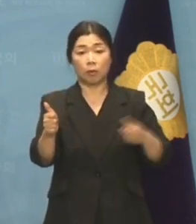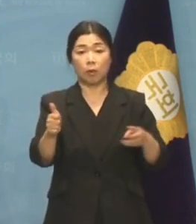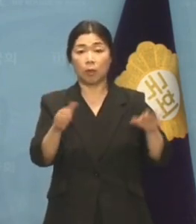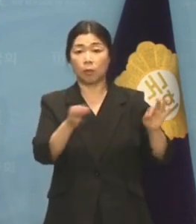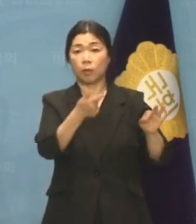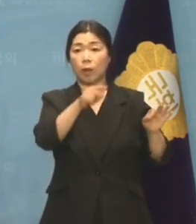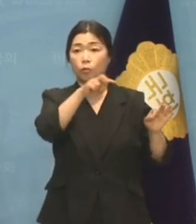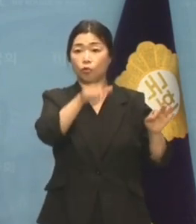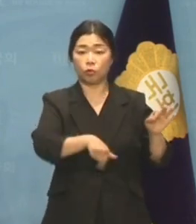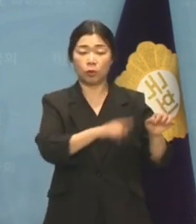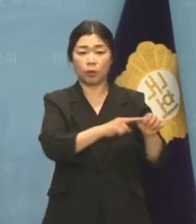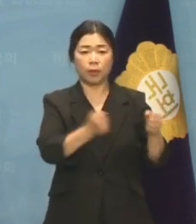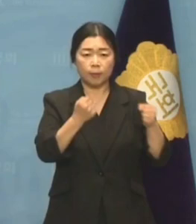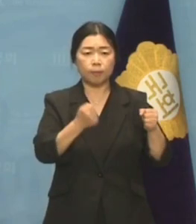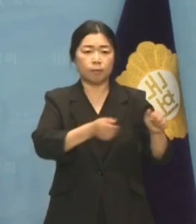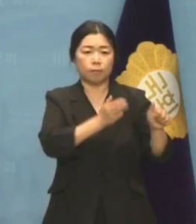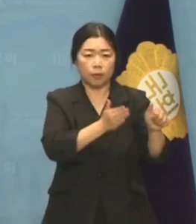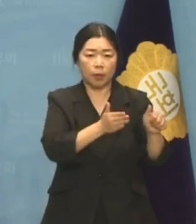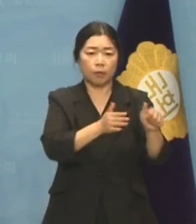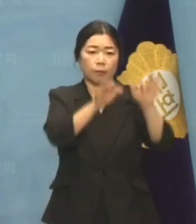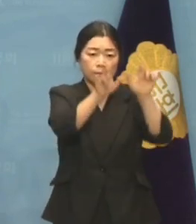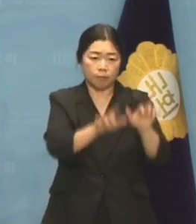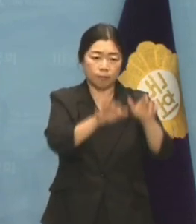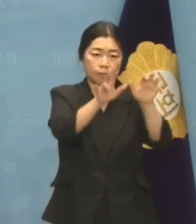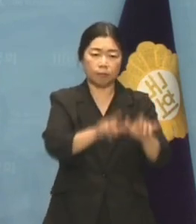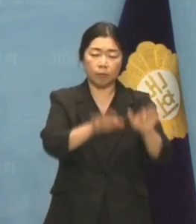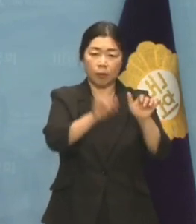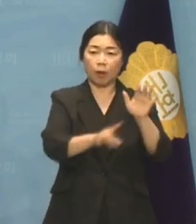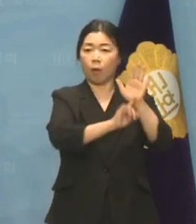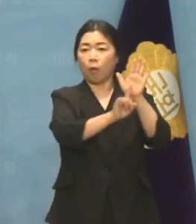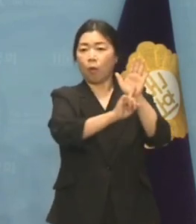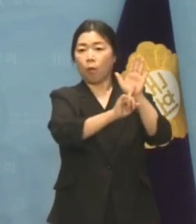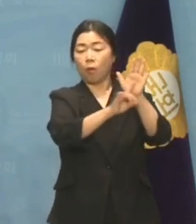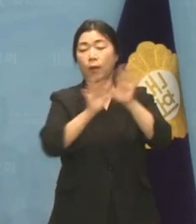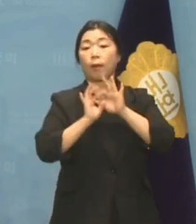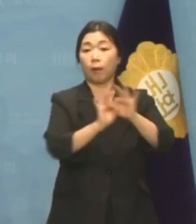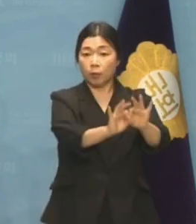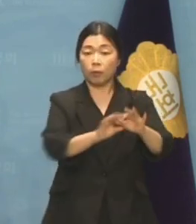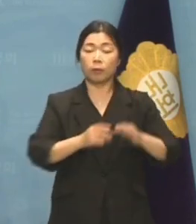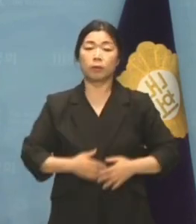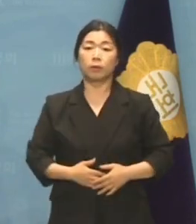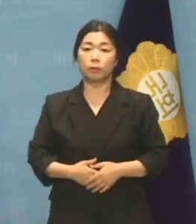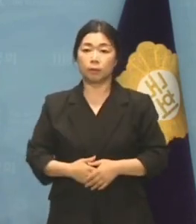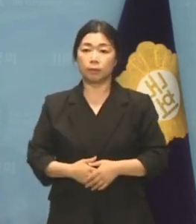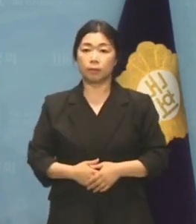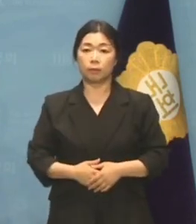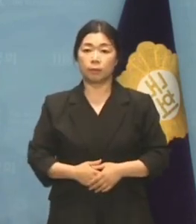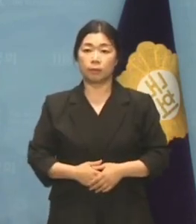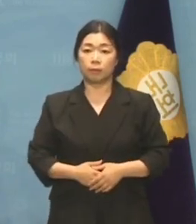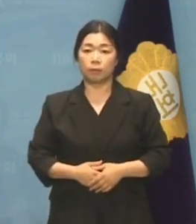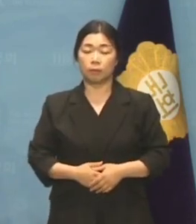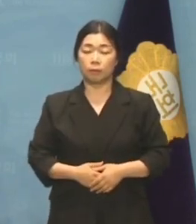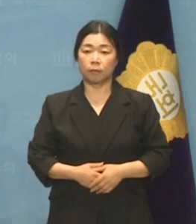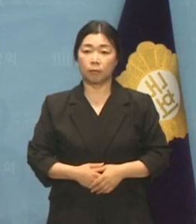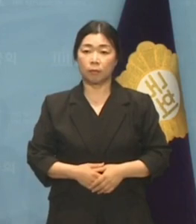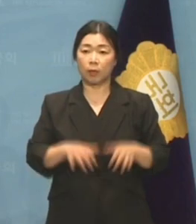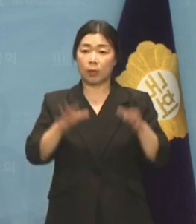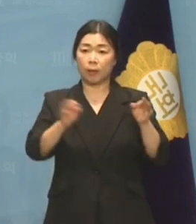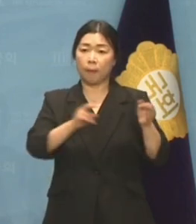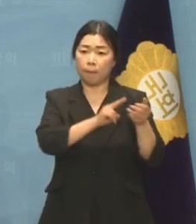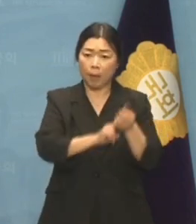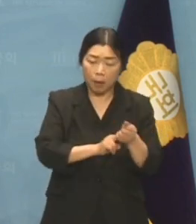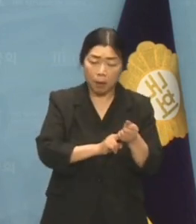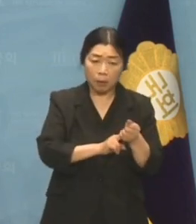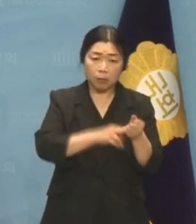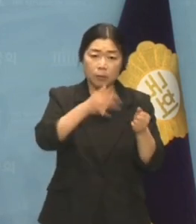김남국 의원 힘내세요가 필독 공지로 올라와 있는 것 아니겠습니까. 숨어있던 김남국 의원이